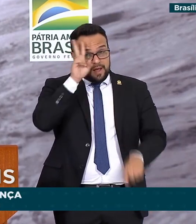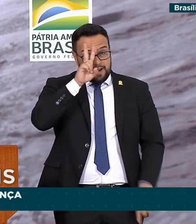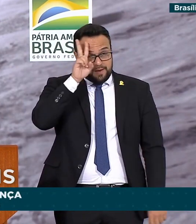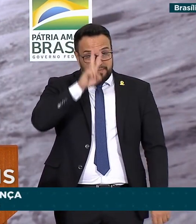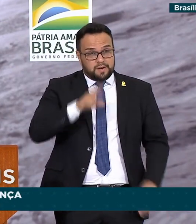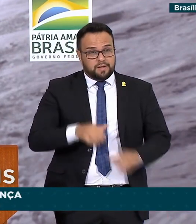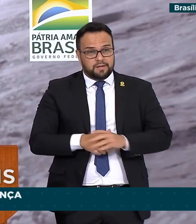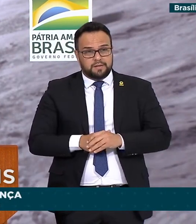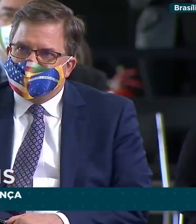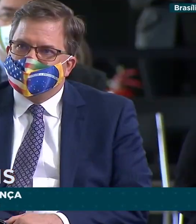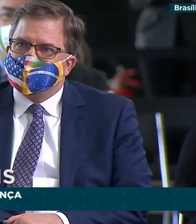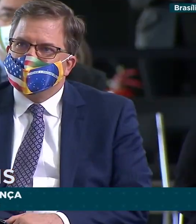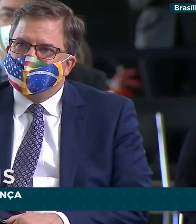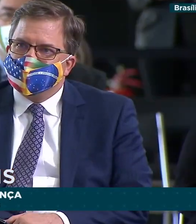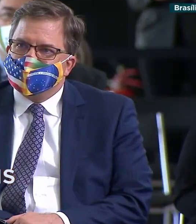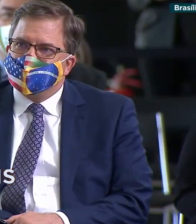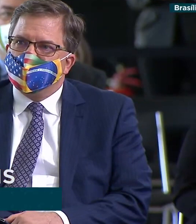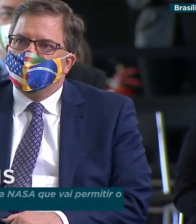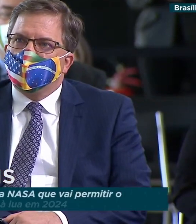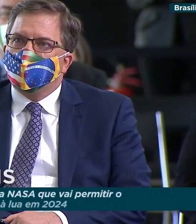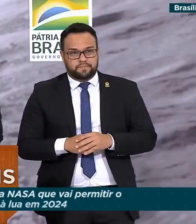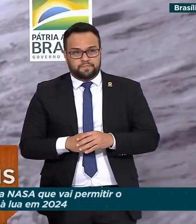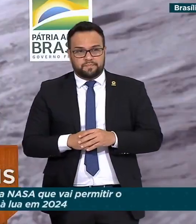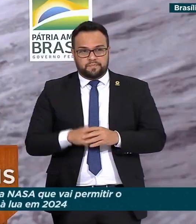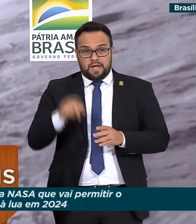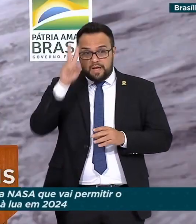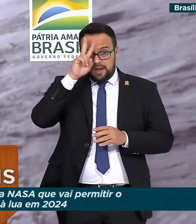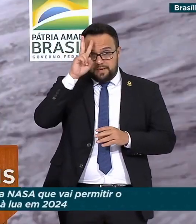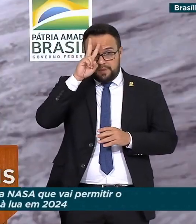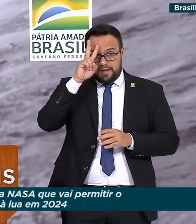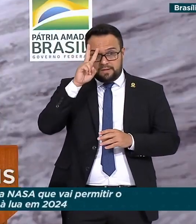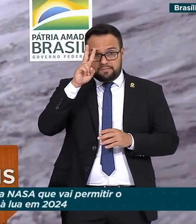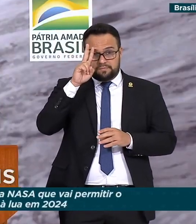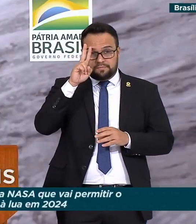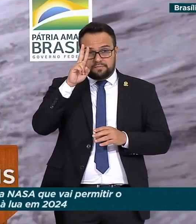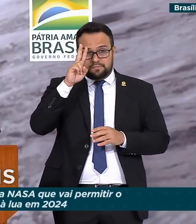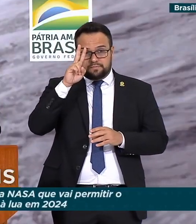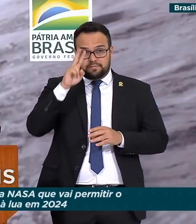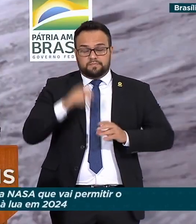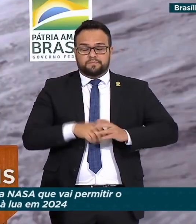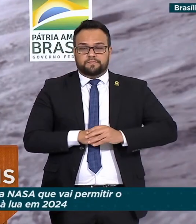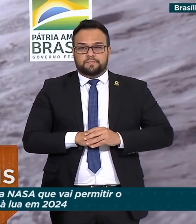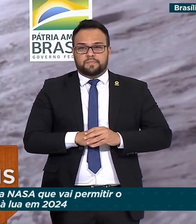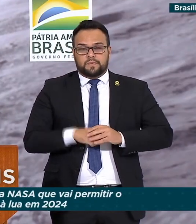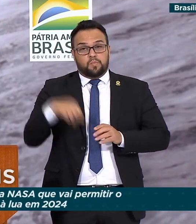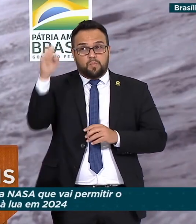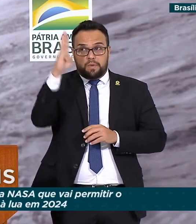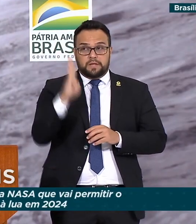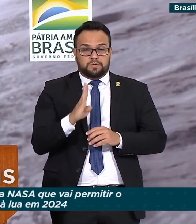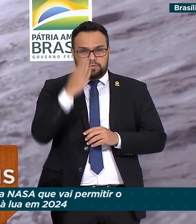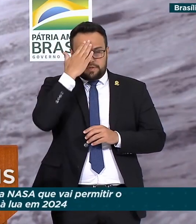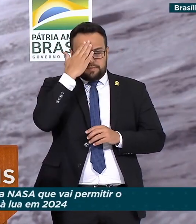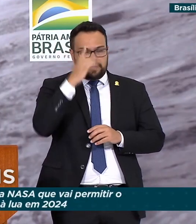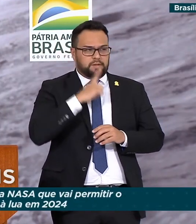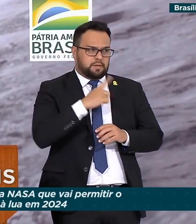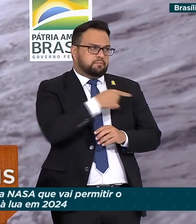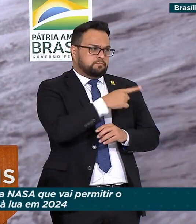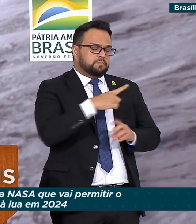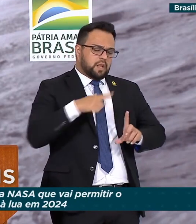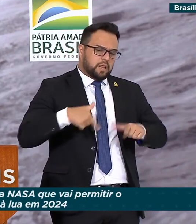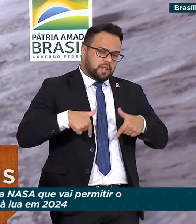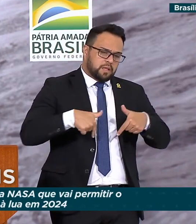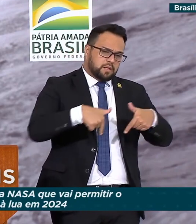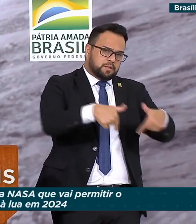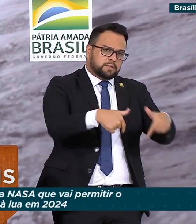evocar a memória de Santos Dumont. Nós aqui no Brasil sempre imaginamos que o senhor, pelo conhecimento que tem do país, por tudo que o senhor já